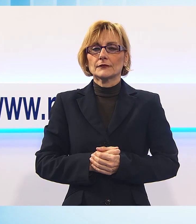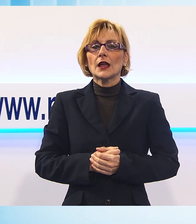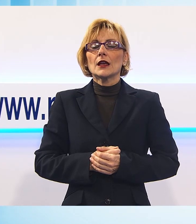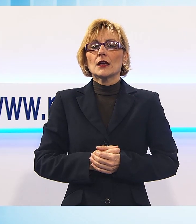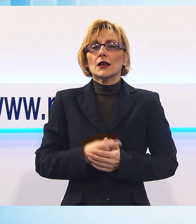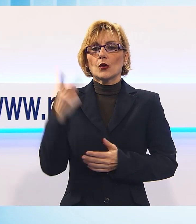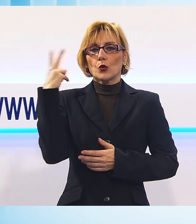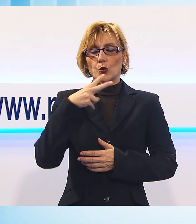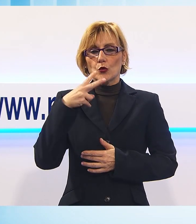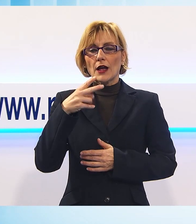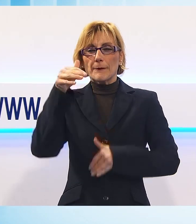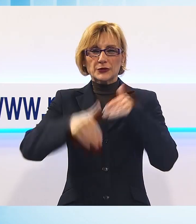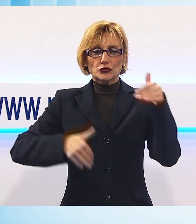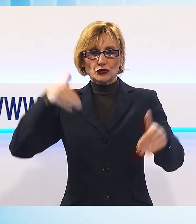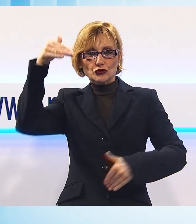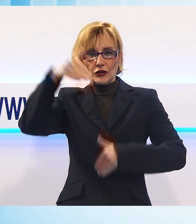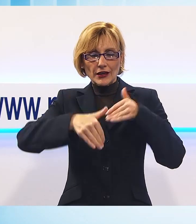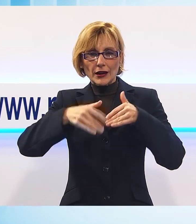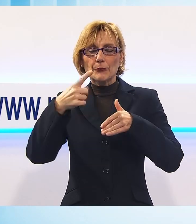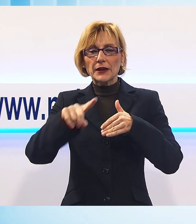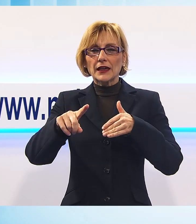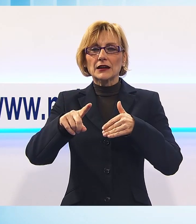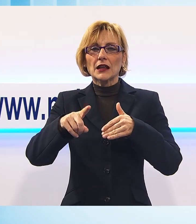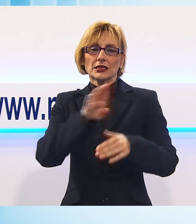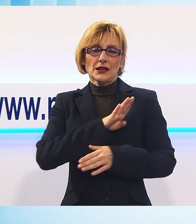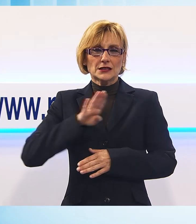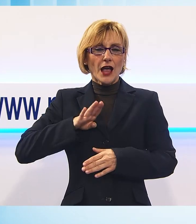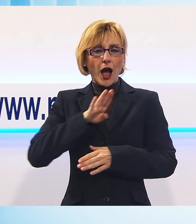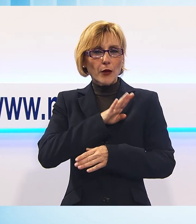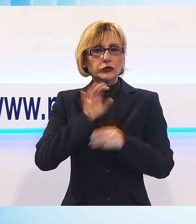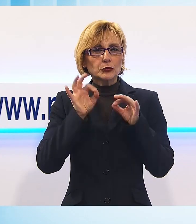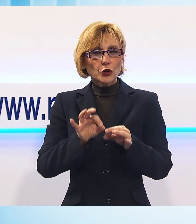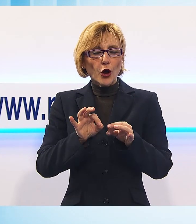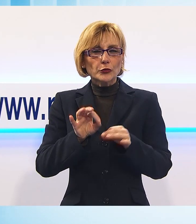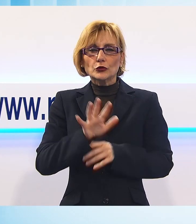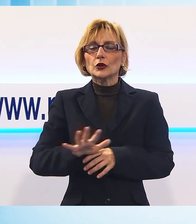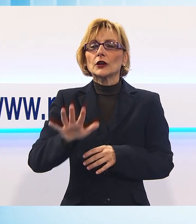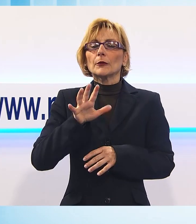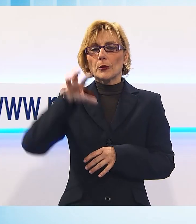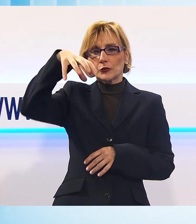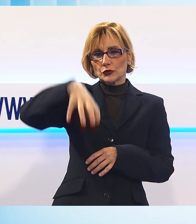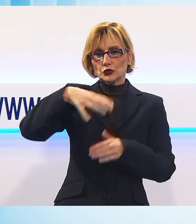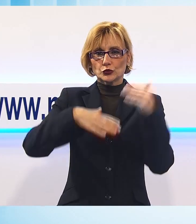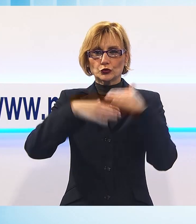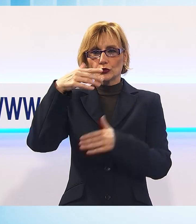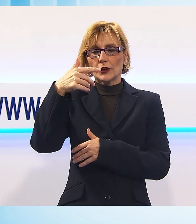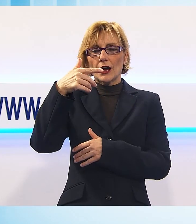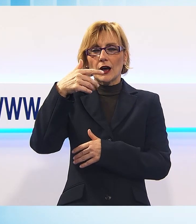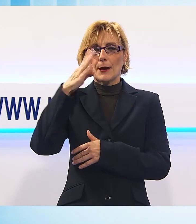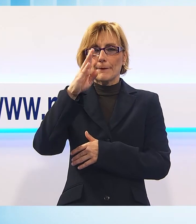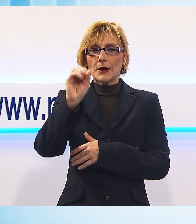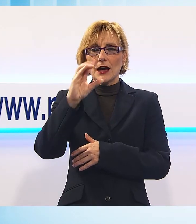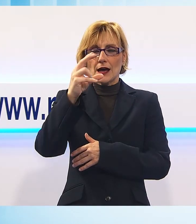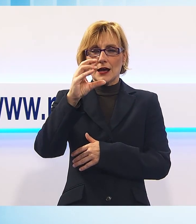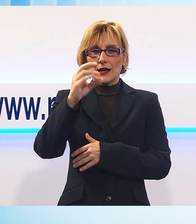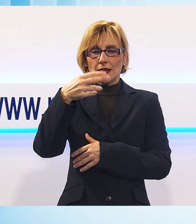Piscina per disabili alla Bacchettoni, l'ipotesi avanzata dal sindaco di Lucca Alessandro Tambellini in alternativa al Campo di